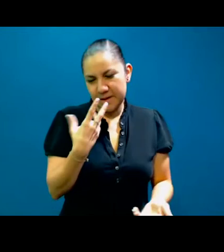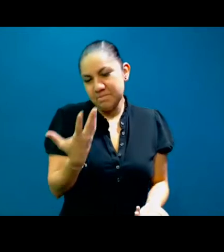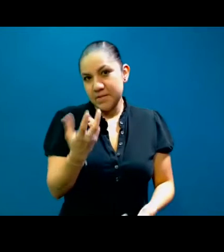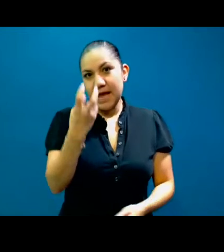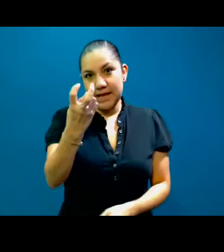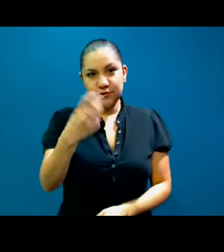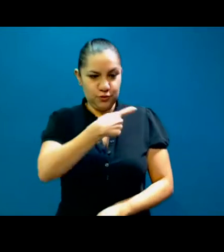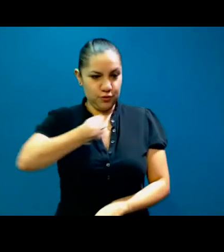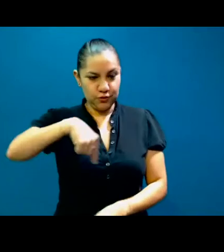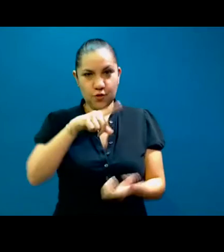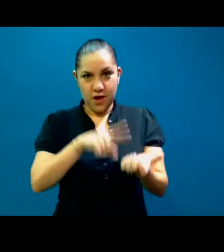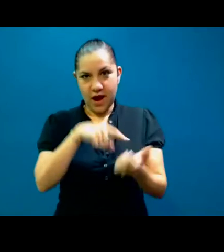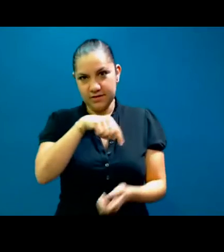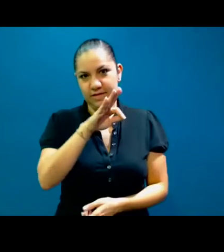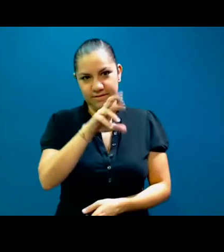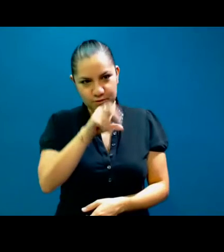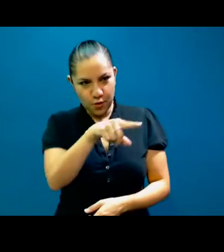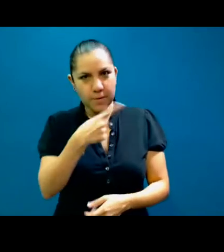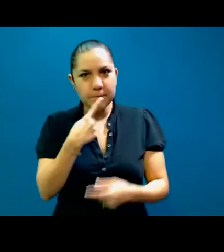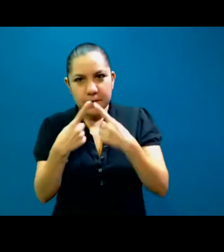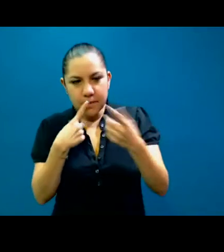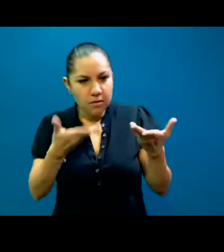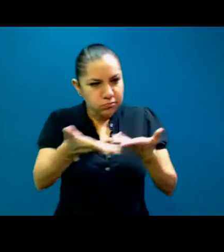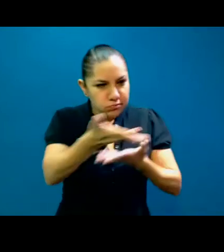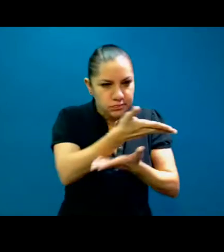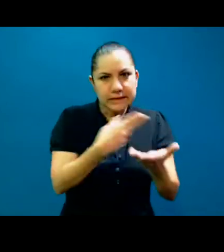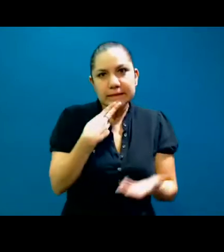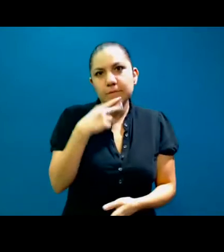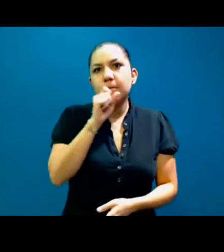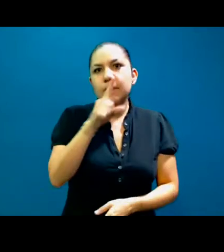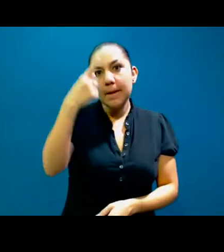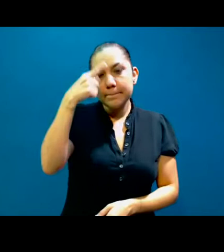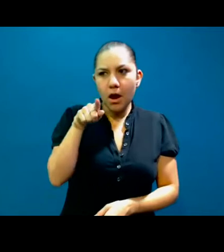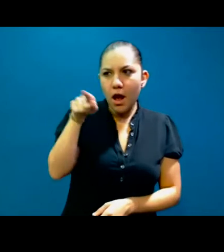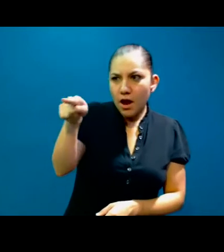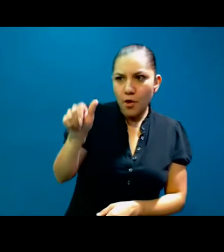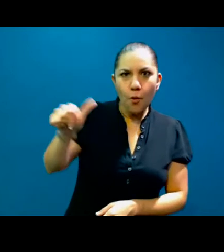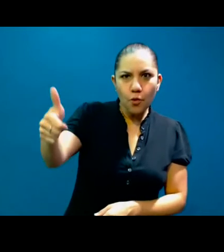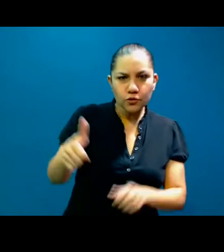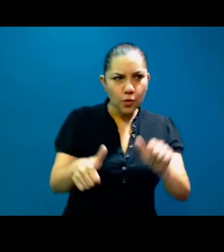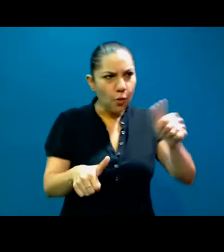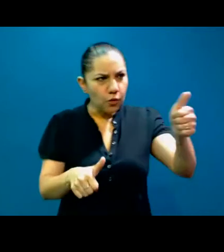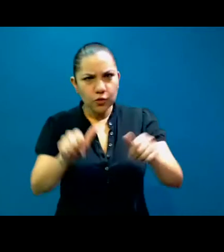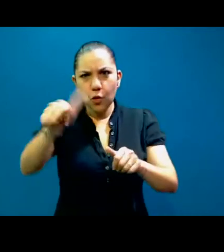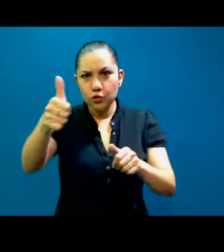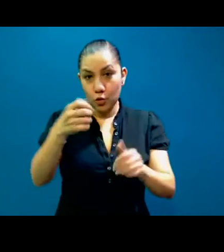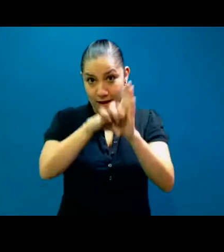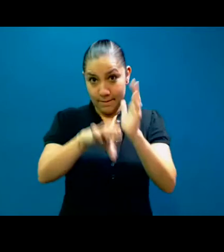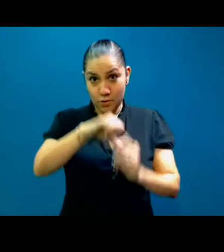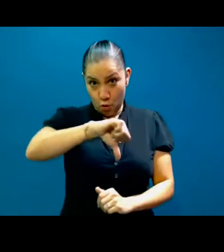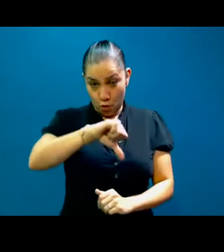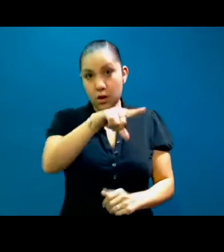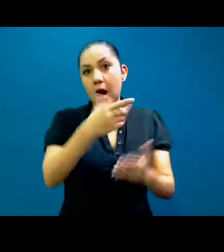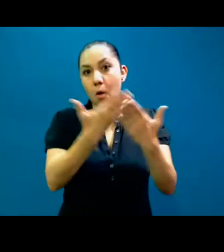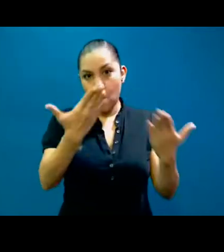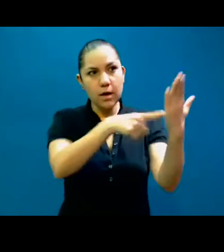inspiración e ideas de lo que hacen otros. Por ejemplo, hoy vamos a escuchar por primera vez aquí la explicación de dos asociaciones de Estados Unidos,